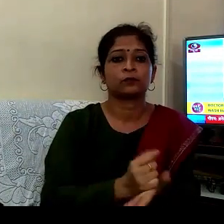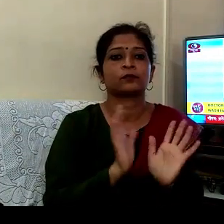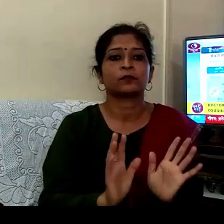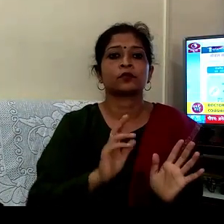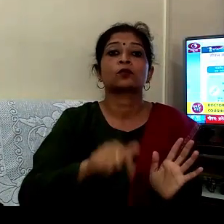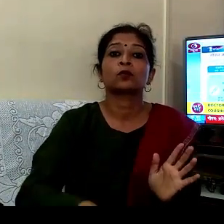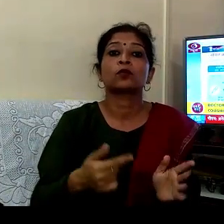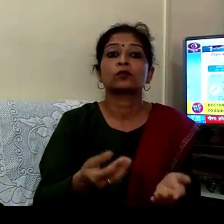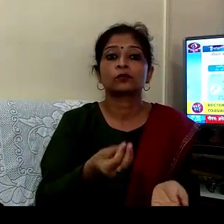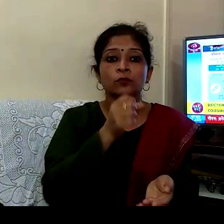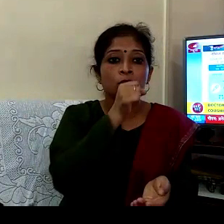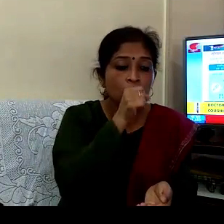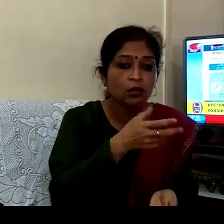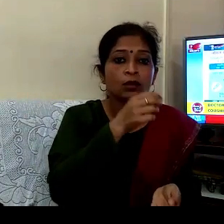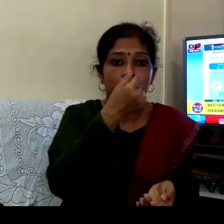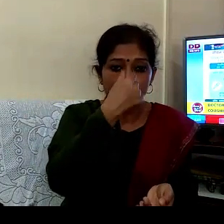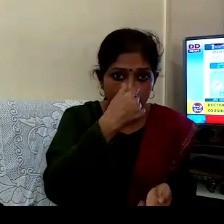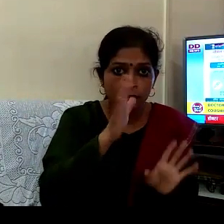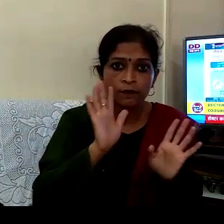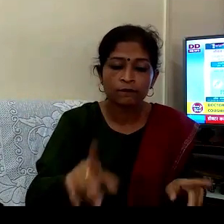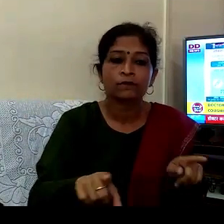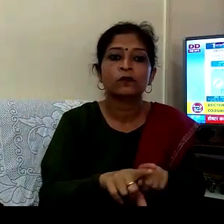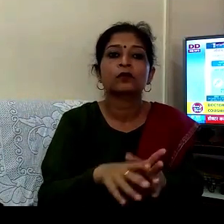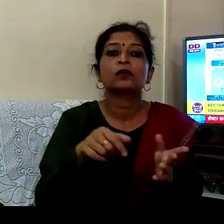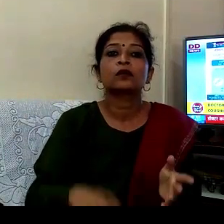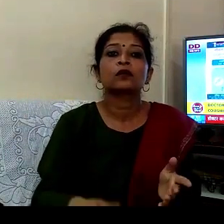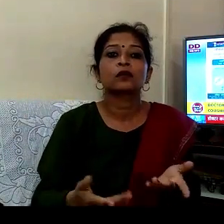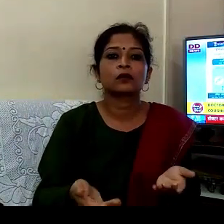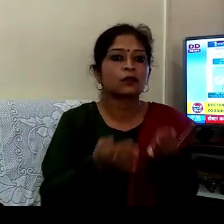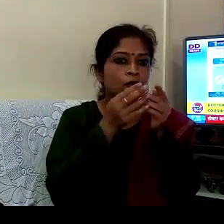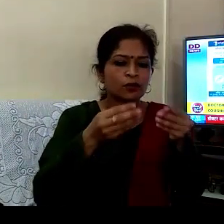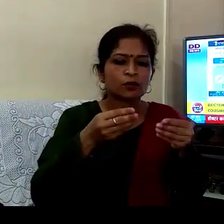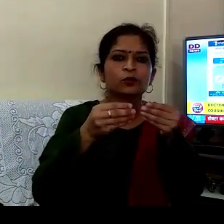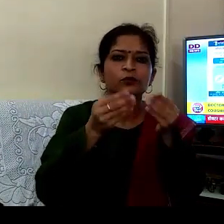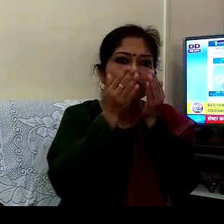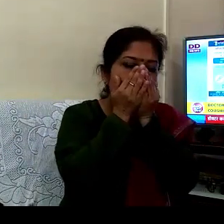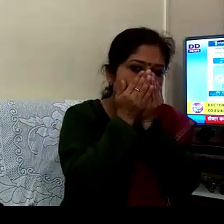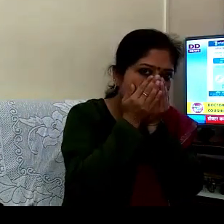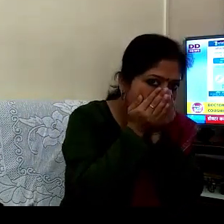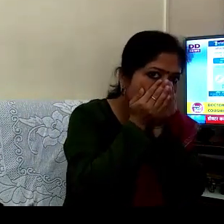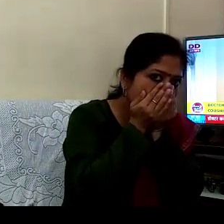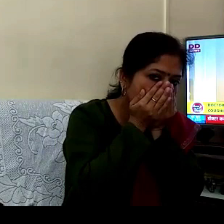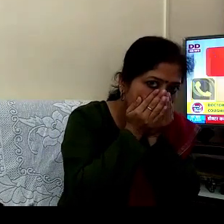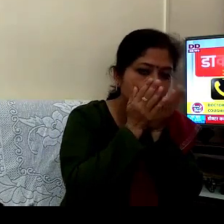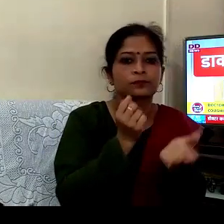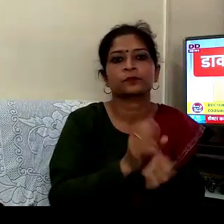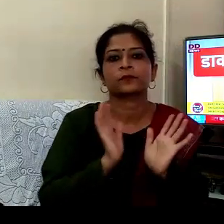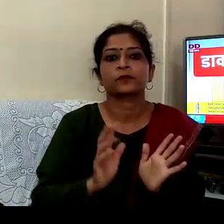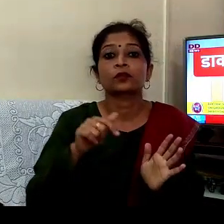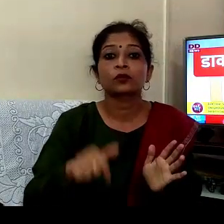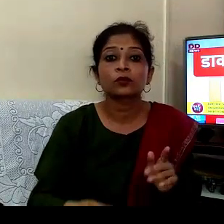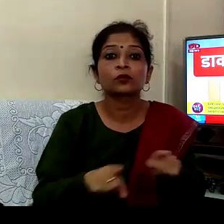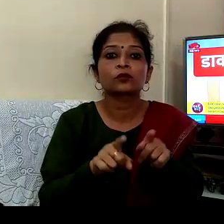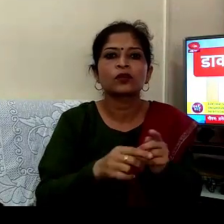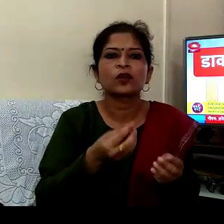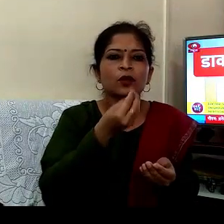ہے اور جب آپ کو کھاکی آئے گی سلیز نہیں ہوگا تو آپ سادہ رومان لگا کے اس کے اوپر کھاکی کرنا ہے سو بیائٹ